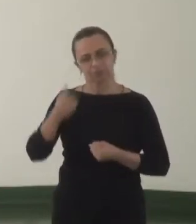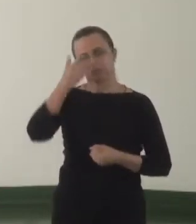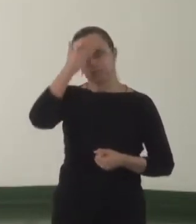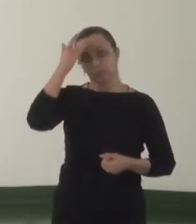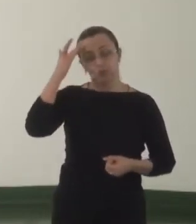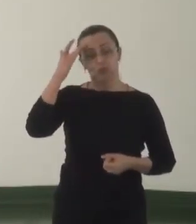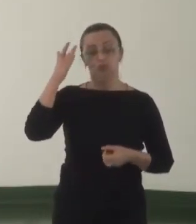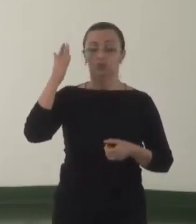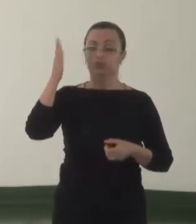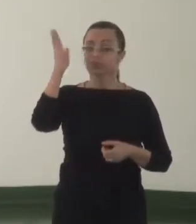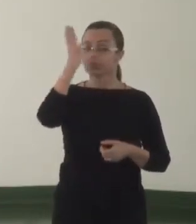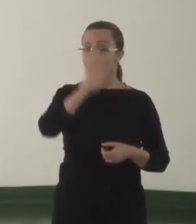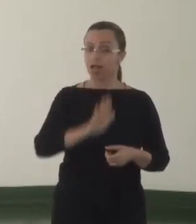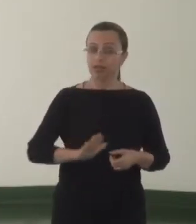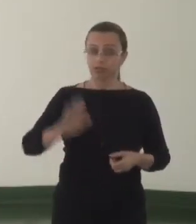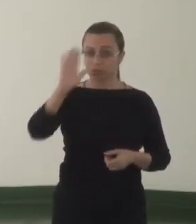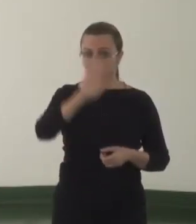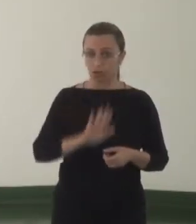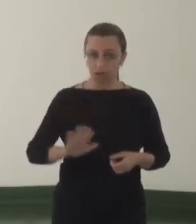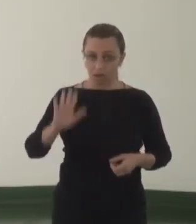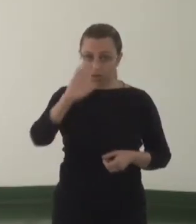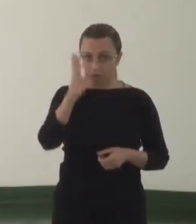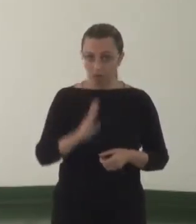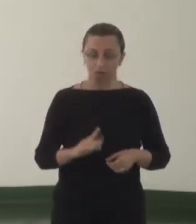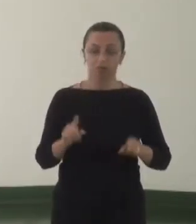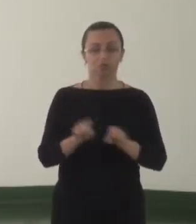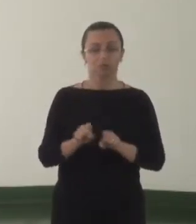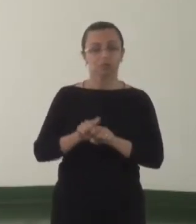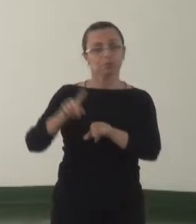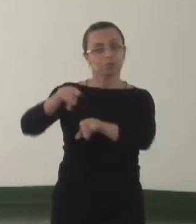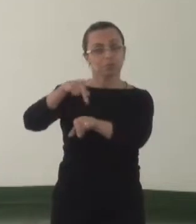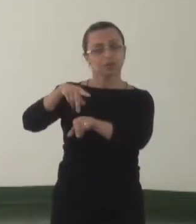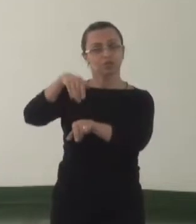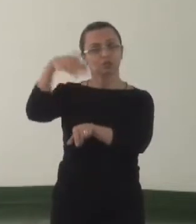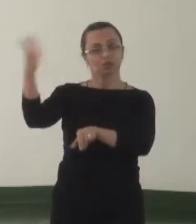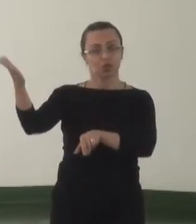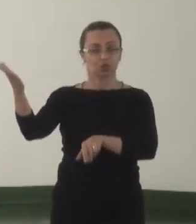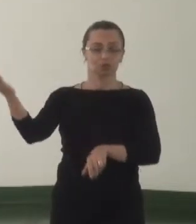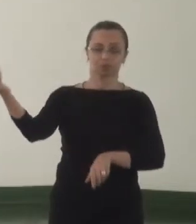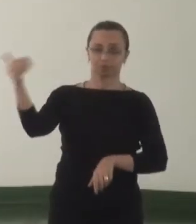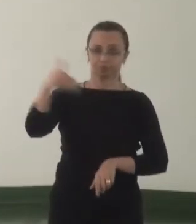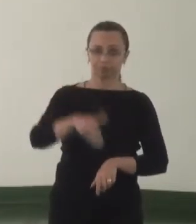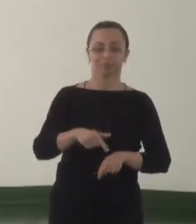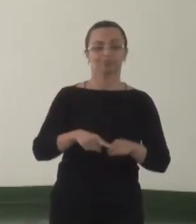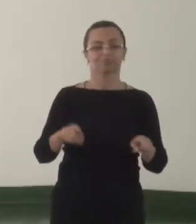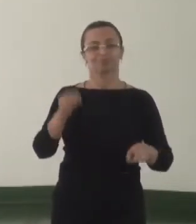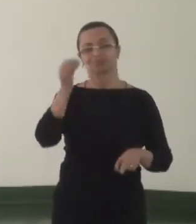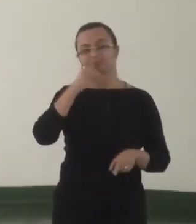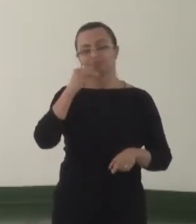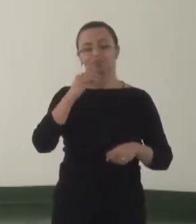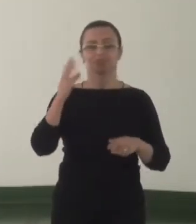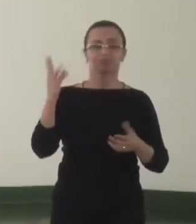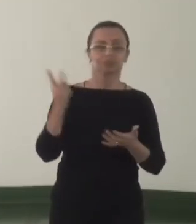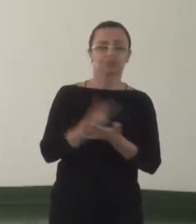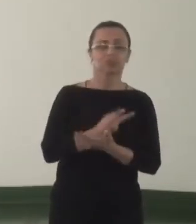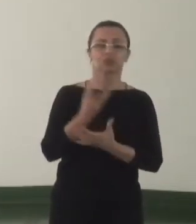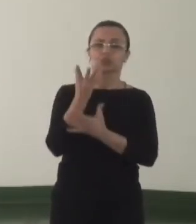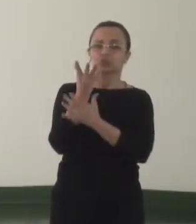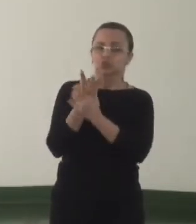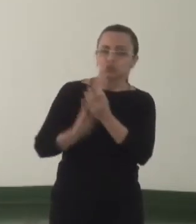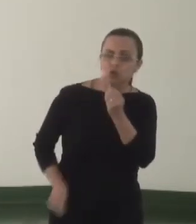nacionais e estrangeiros em situação e vulnerabilidade em relação ao desaparecimento,